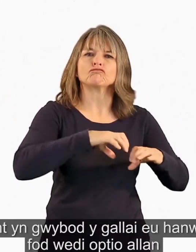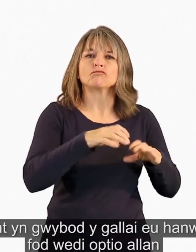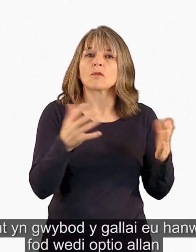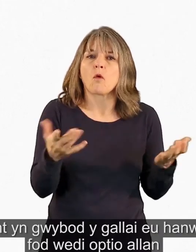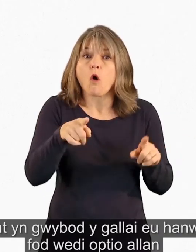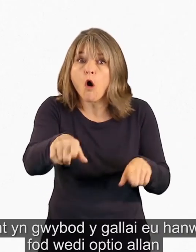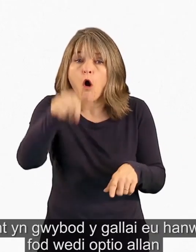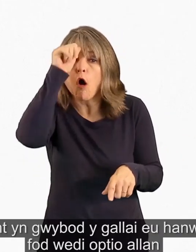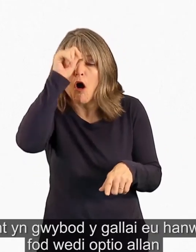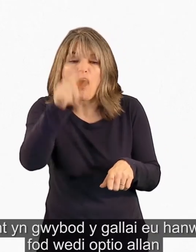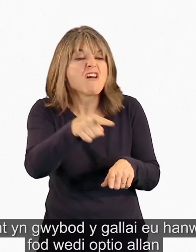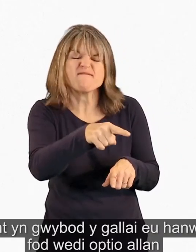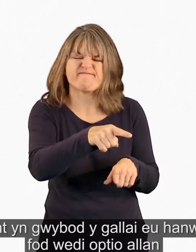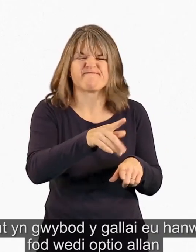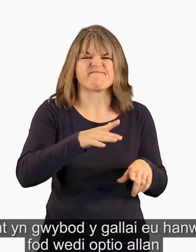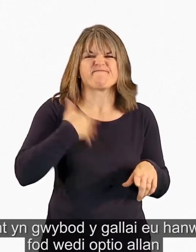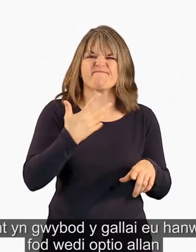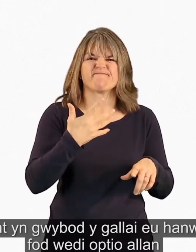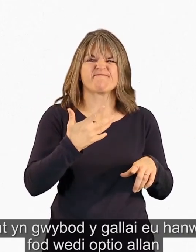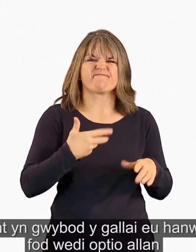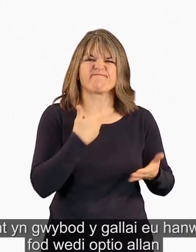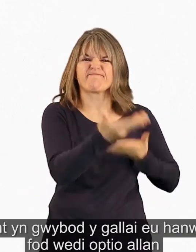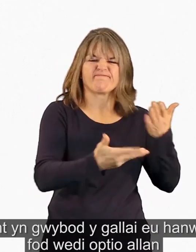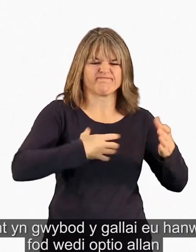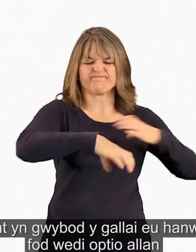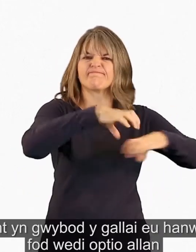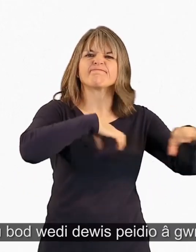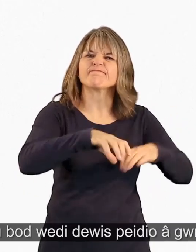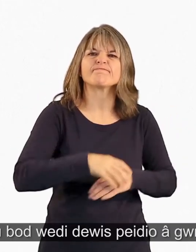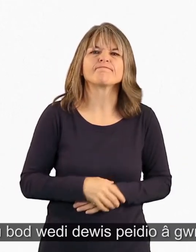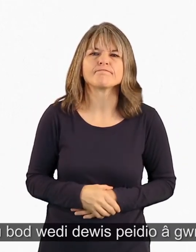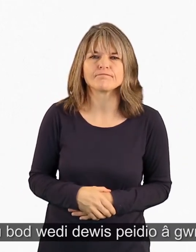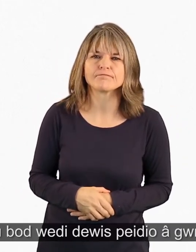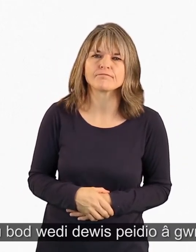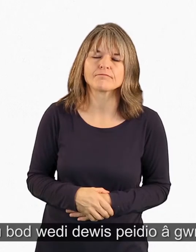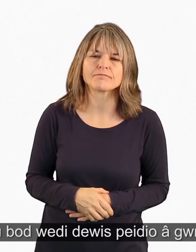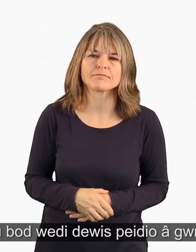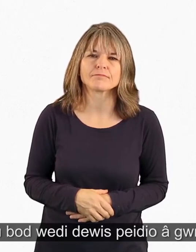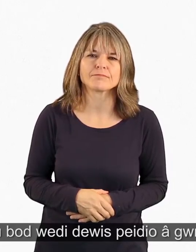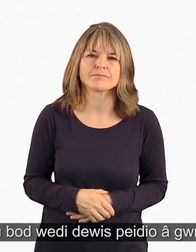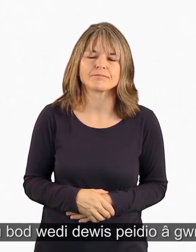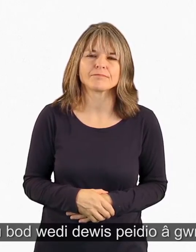byddant yn gwybod y gallai eu hanwyliaid fod wedi optio allan, ond eu bod wedi dewis peidio a gwneud.